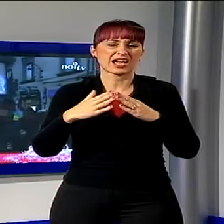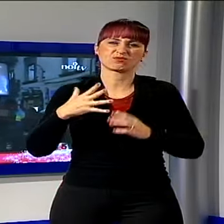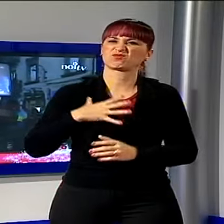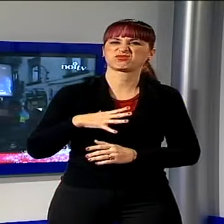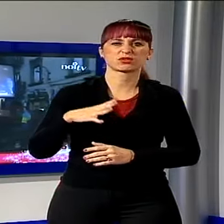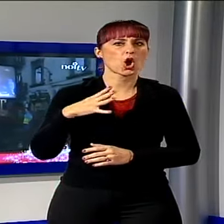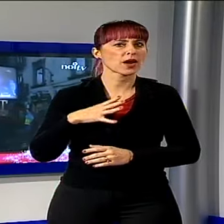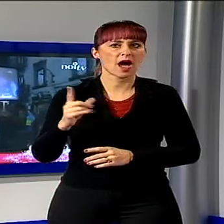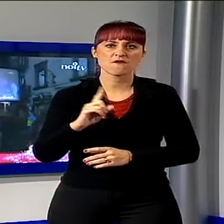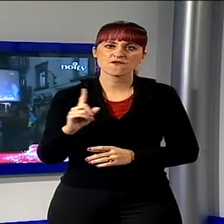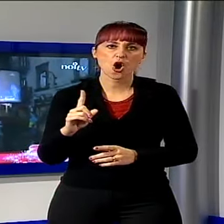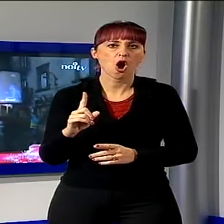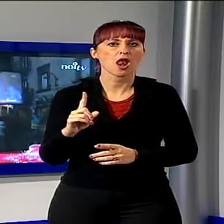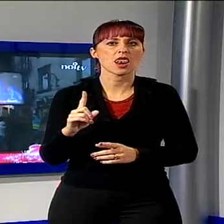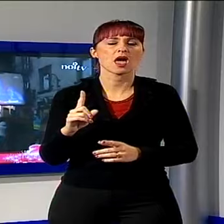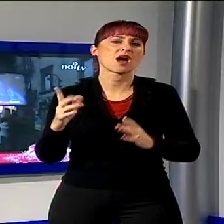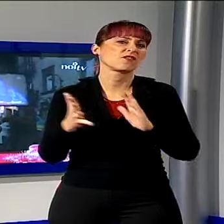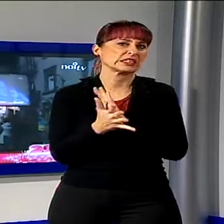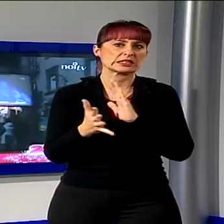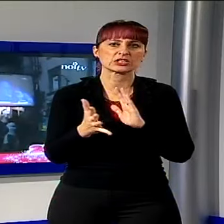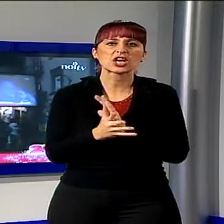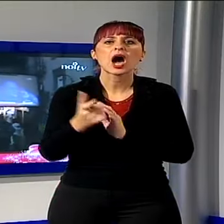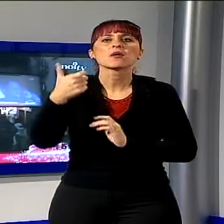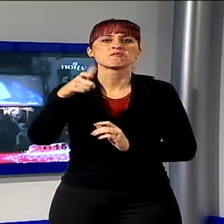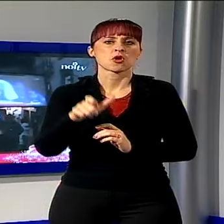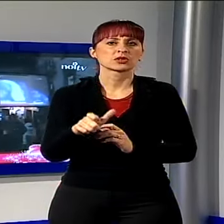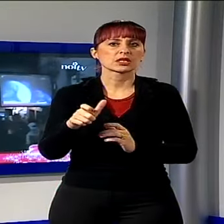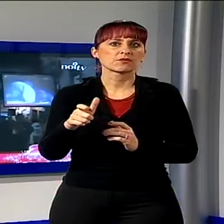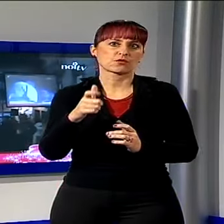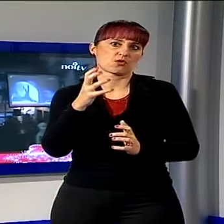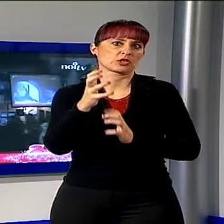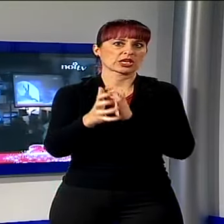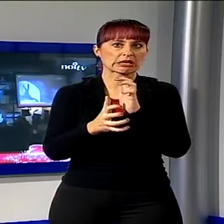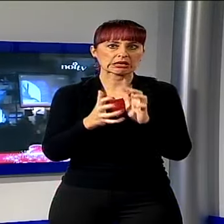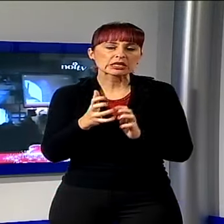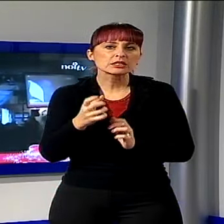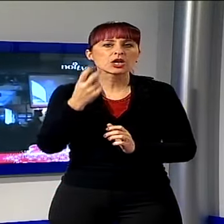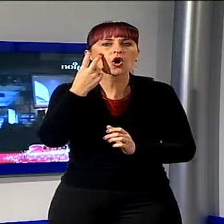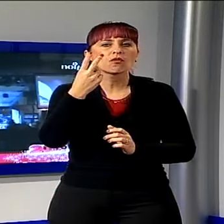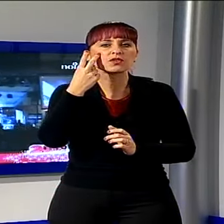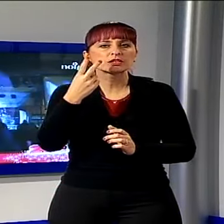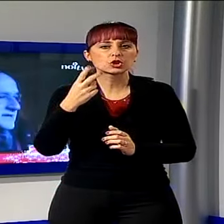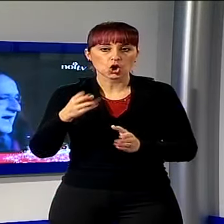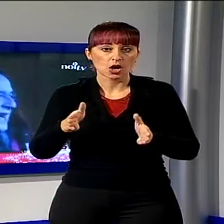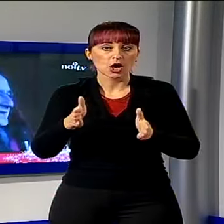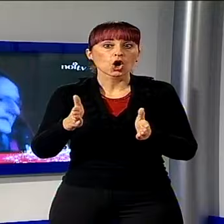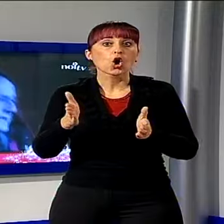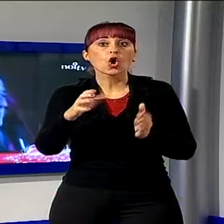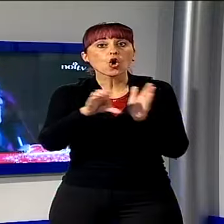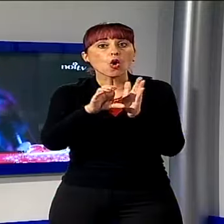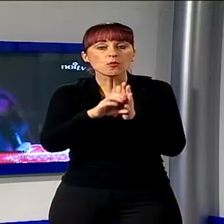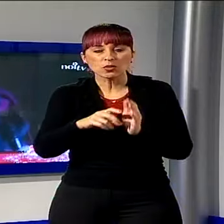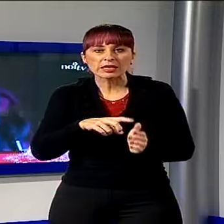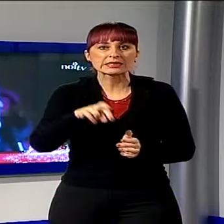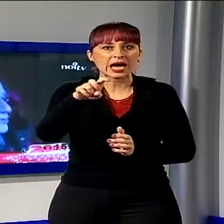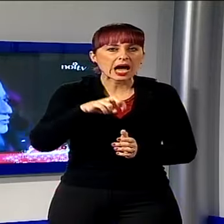voglia, magari non hanno voglia di festeggiare perché è un momento difficile. Io ho visto salire le scale del Comune in questi mesi a tante